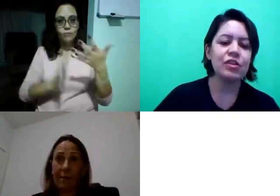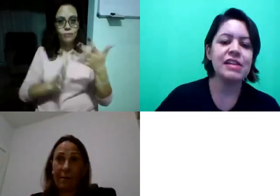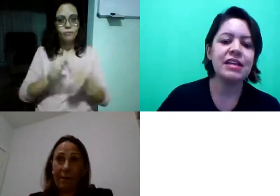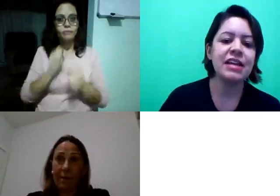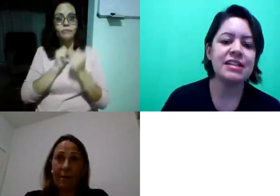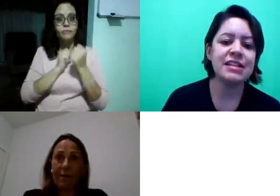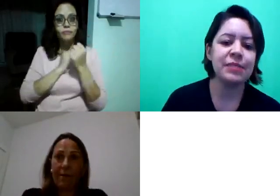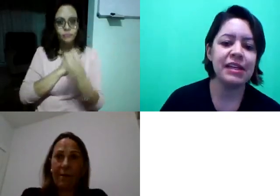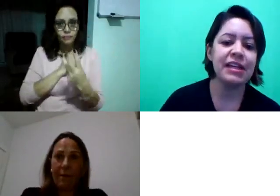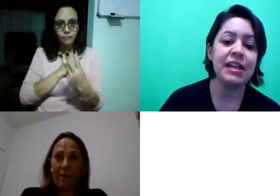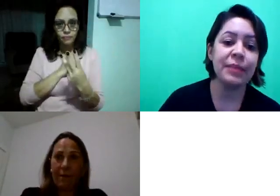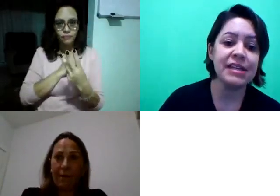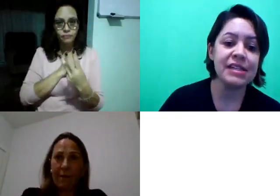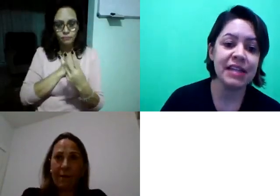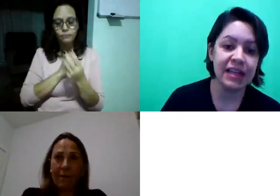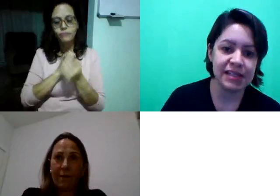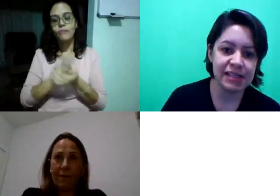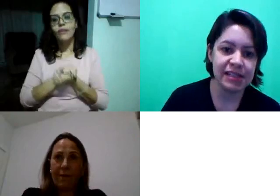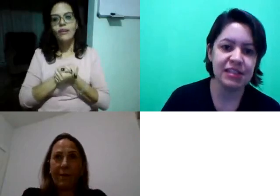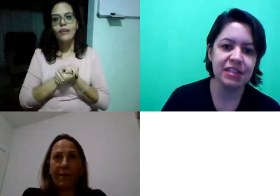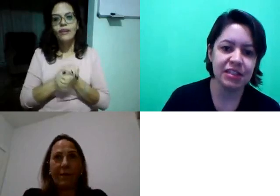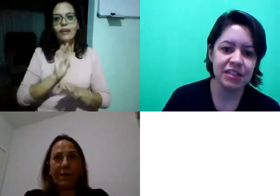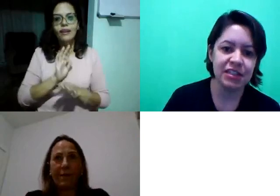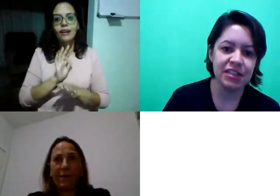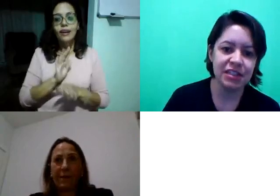docente da disciplina de Libras 3.